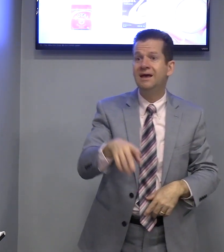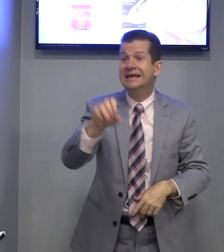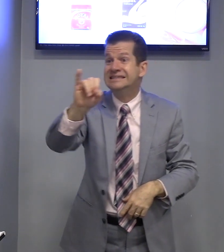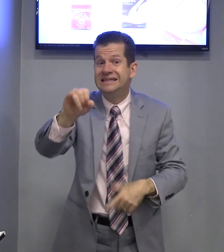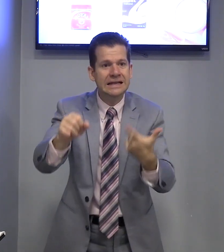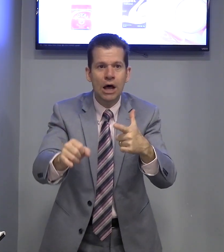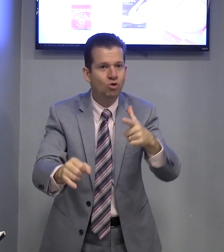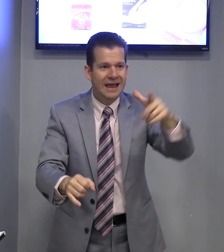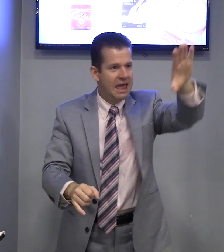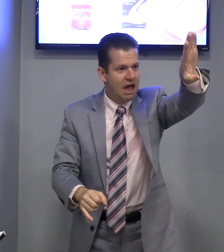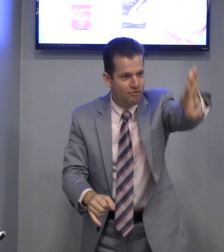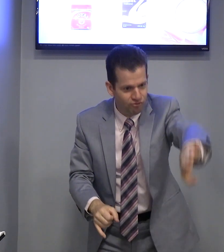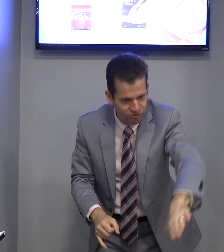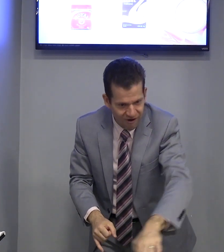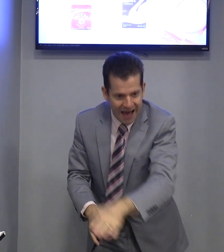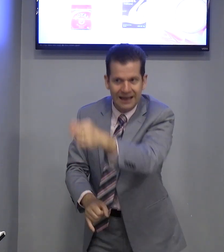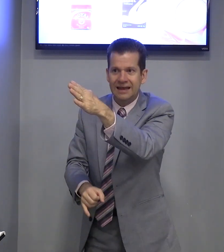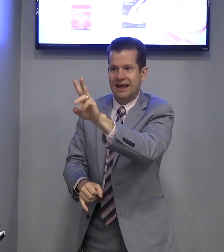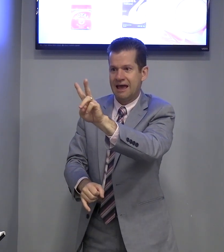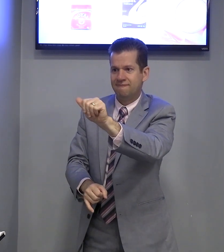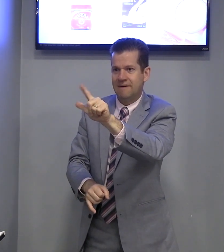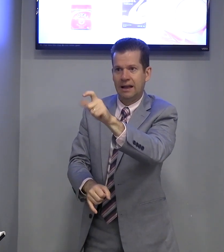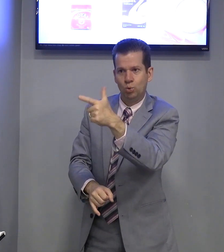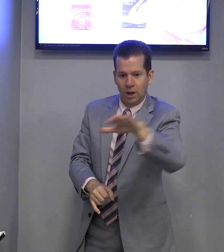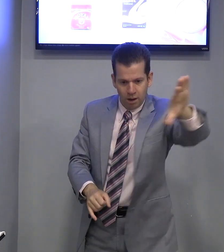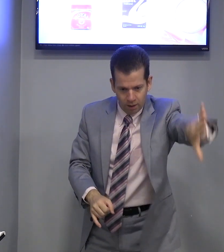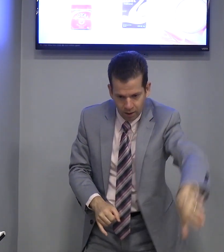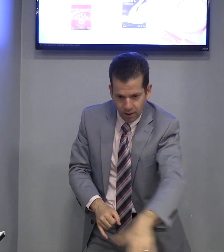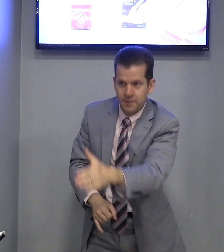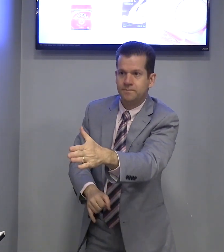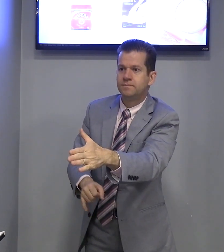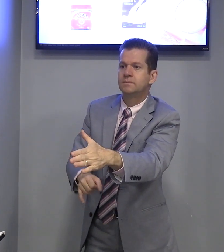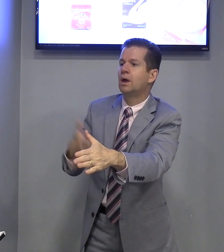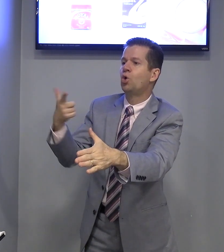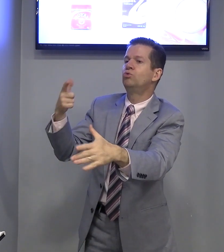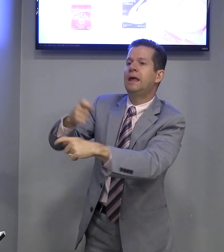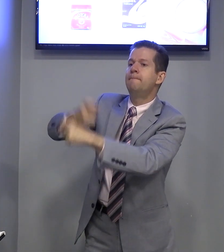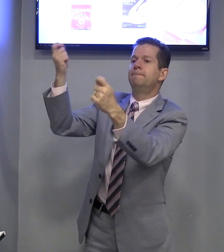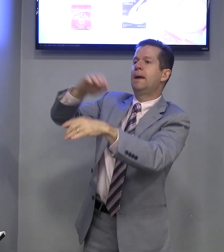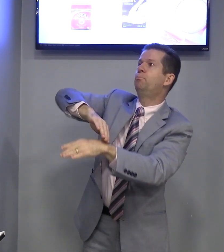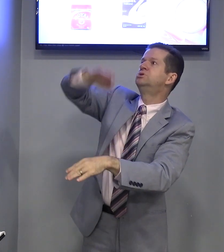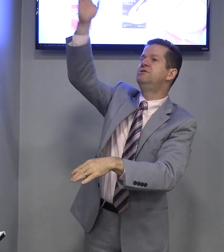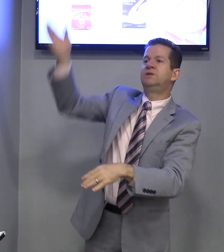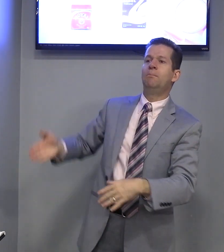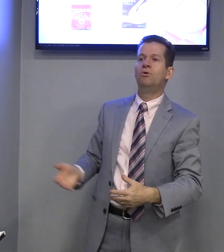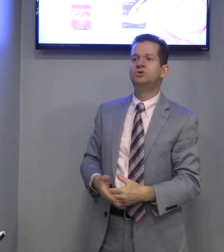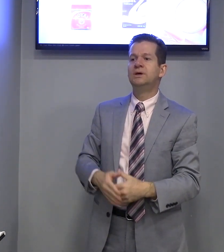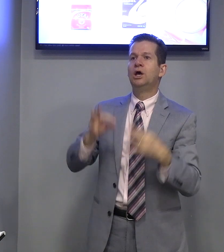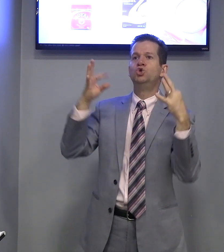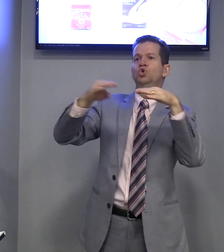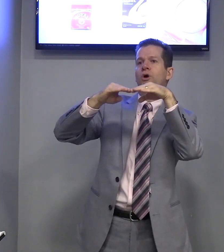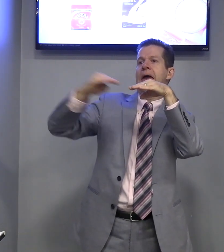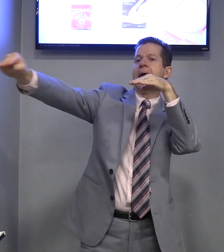Se não tem o vale, não tem. É impossível ter monte. Tudo é.